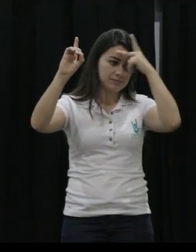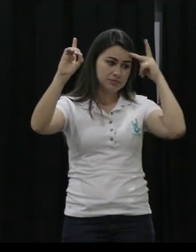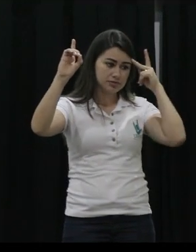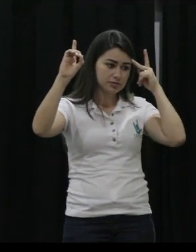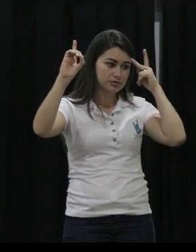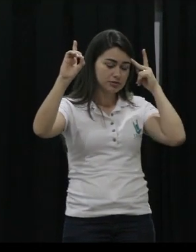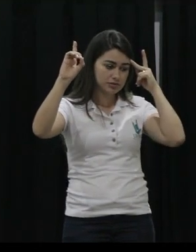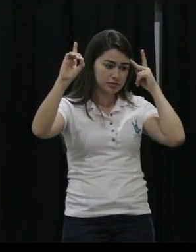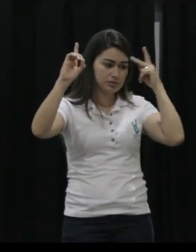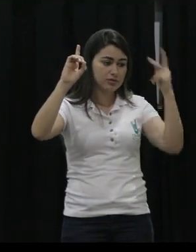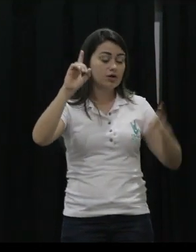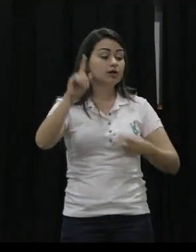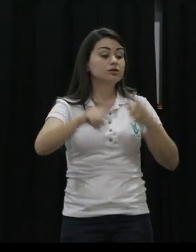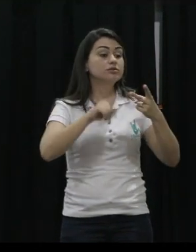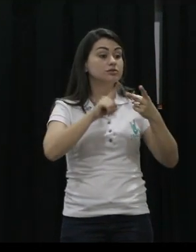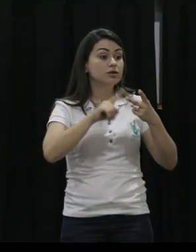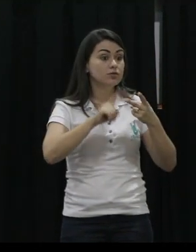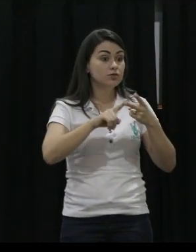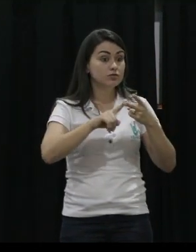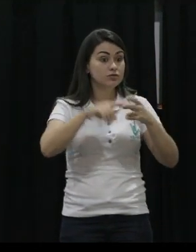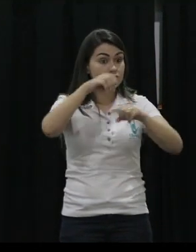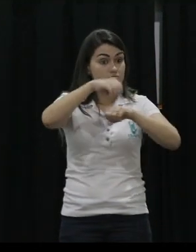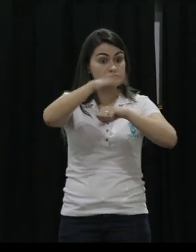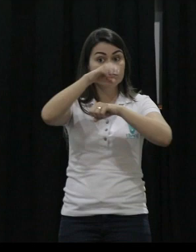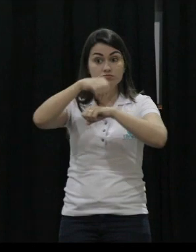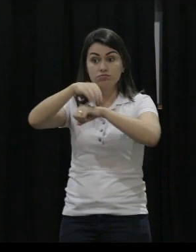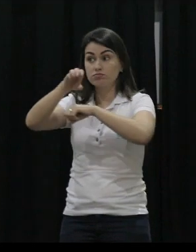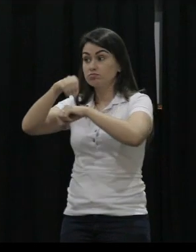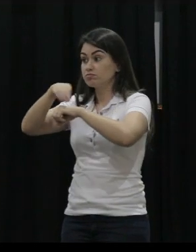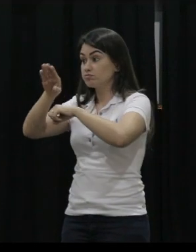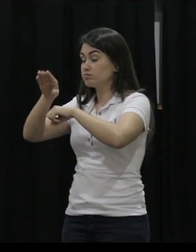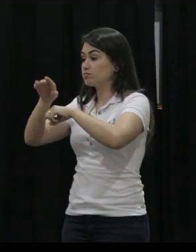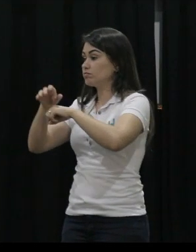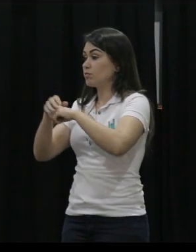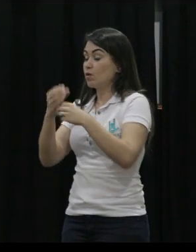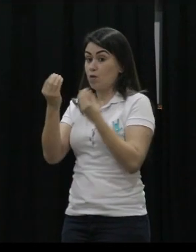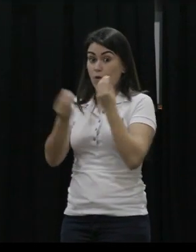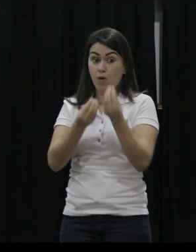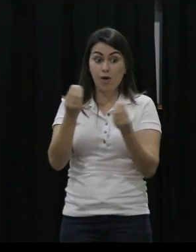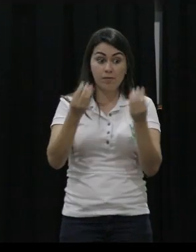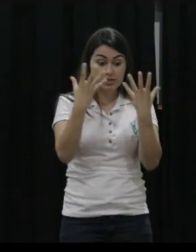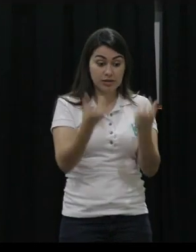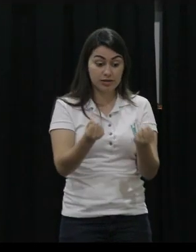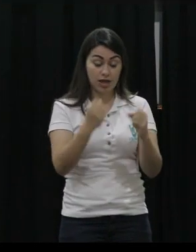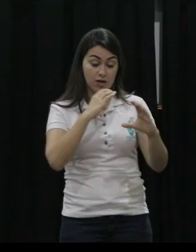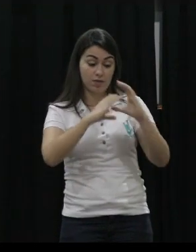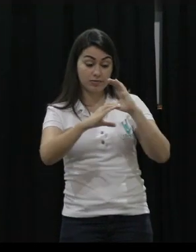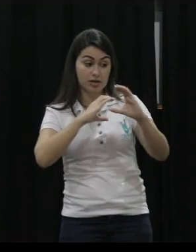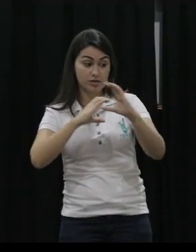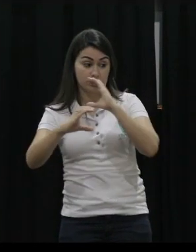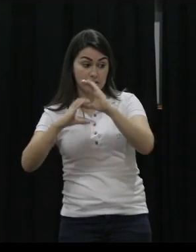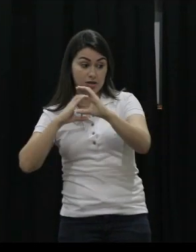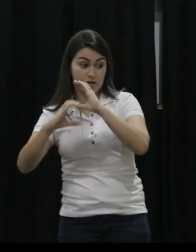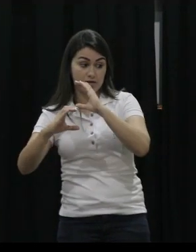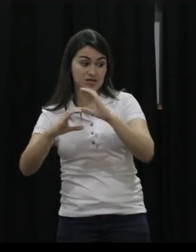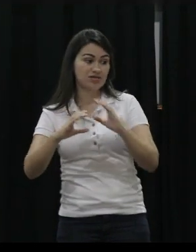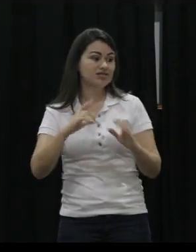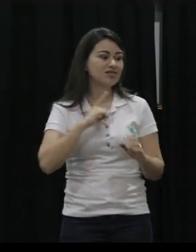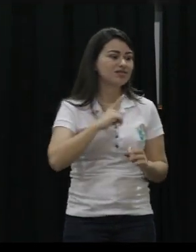Segundo, orientar a todos a aceitar as orientações no sentido da comunicação entre os ouvintes. Tem gente que não tem paciência, o